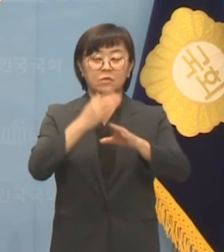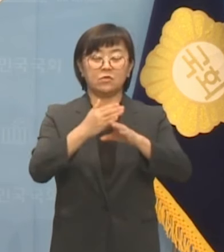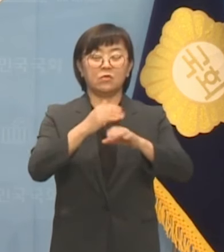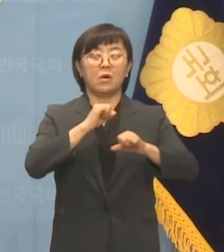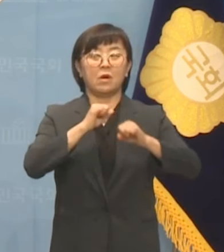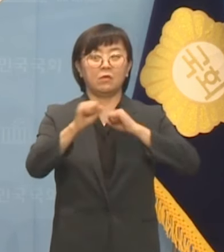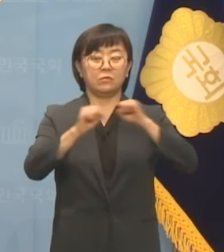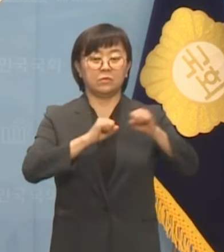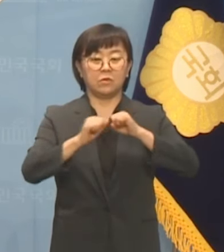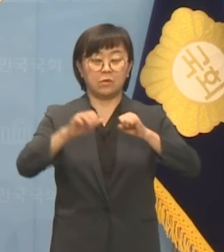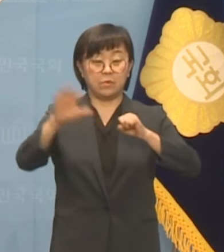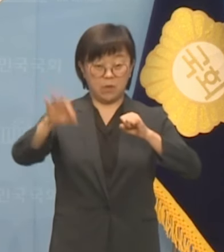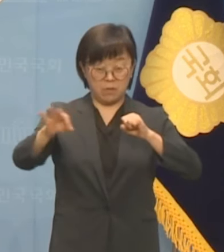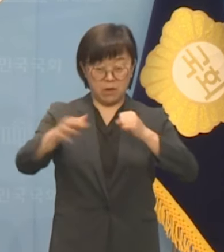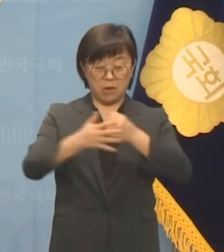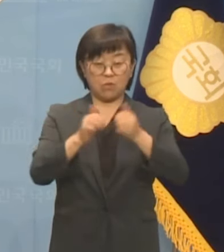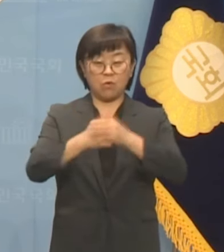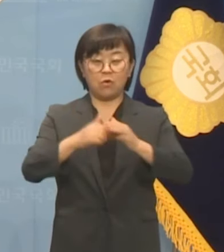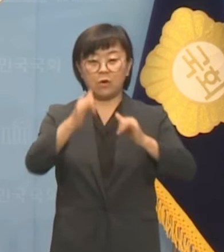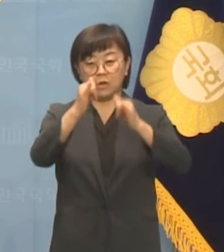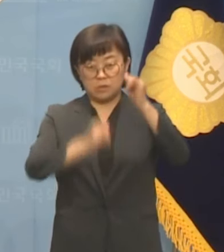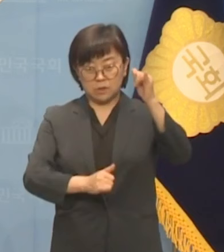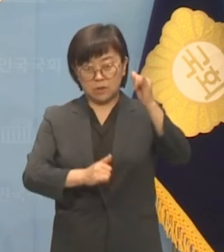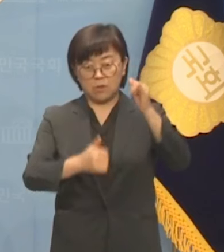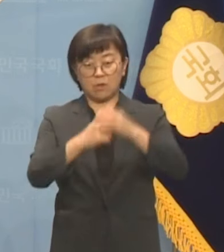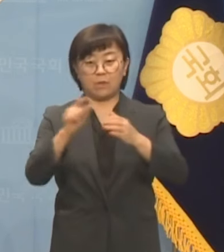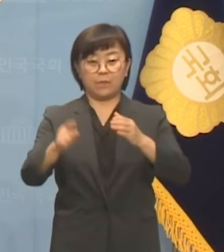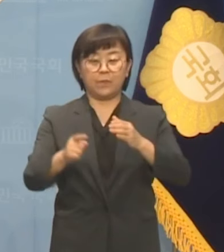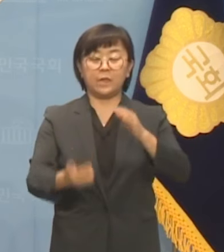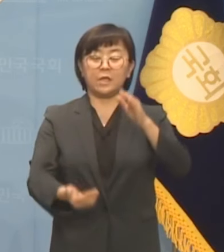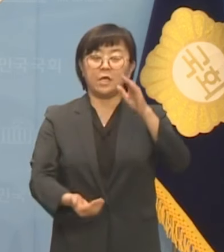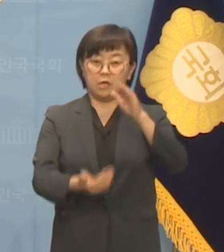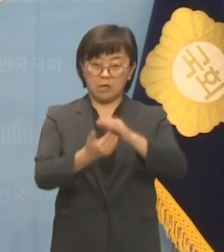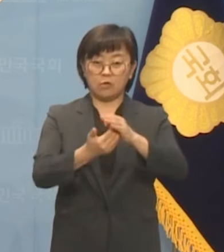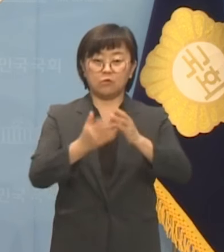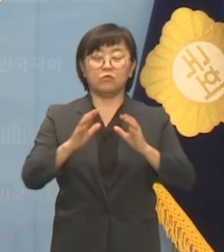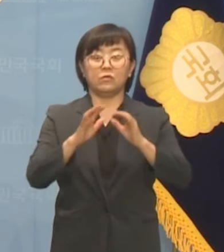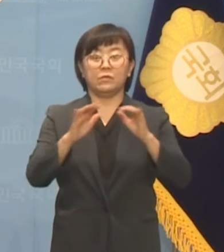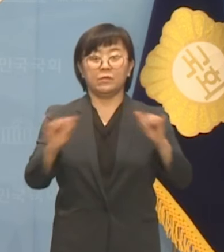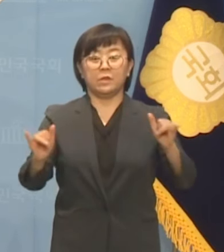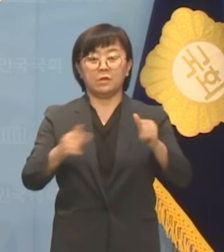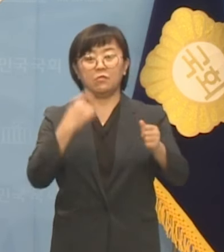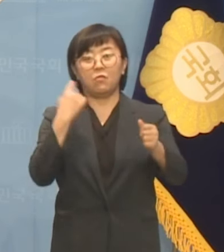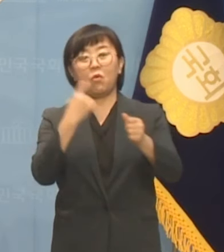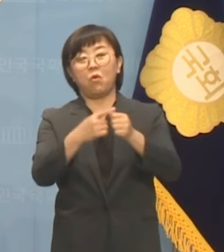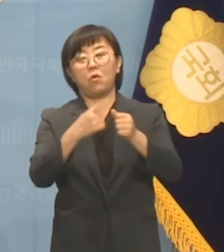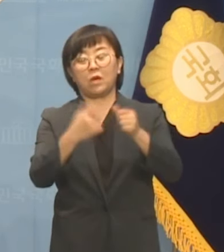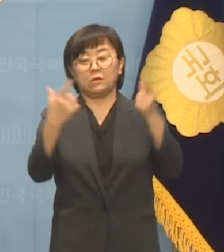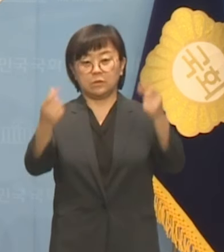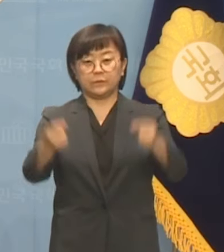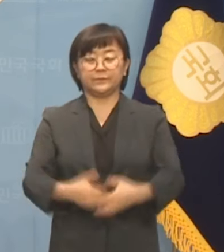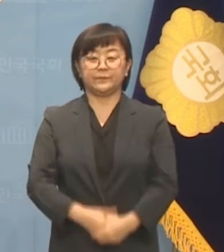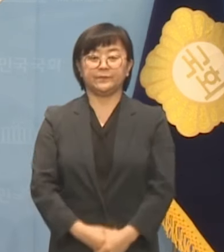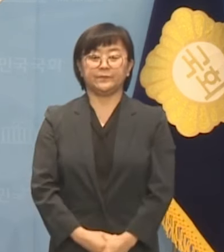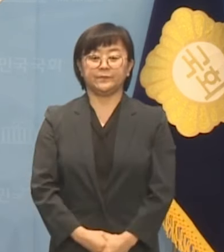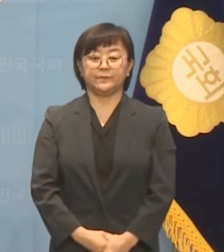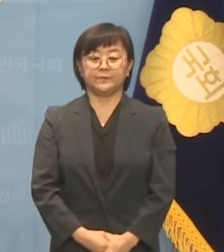폄하하고 민주주의 역사와 민주주의를 일궈낸 우리 국민을 모욕하는 처사입니다.